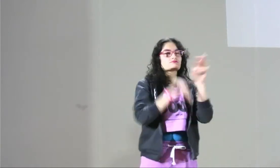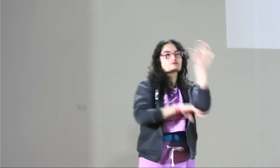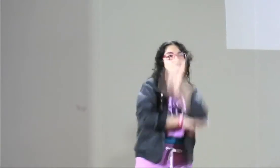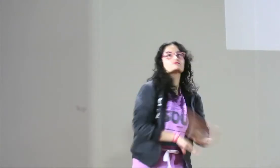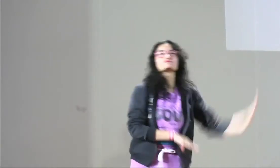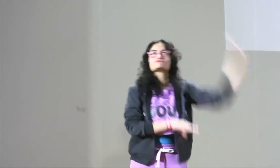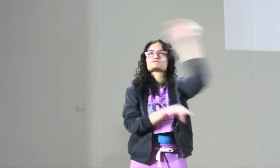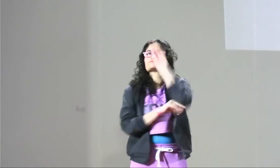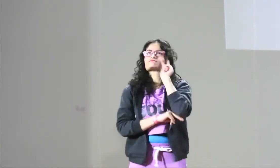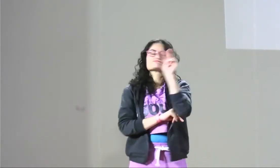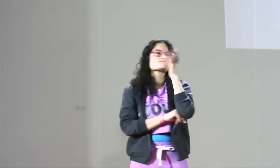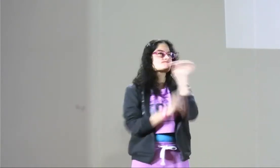Bueno, buenos días.